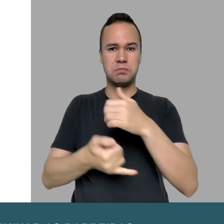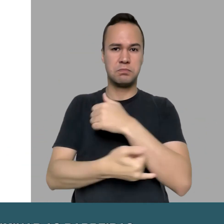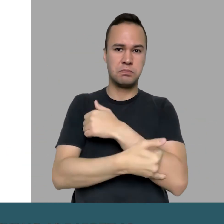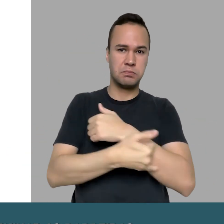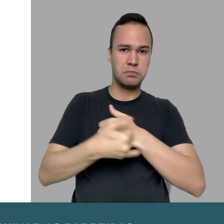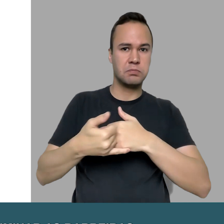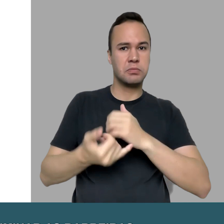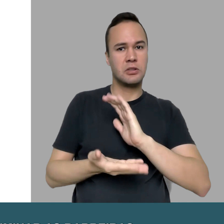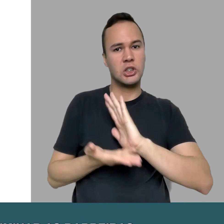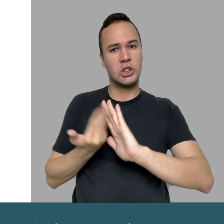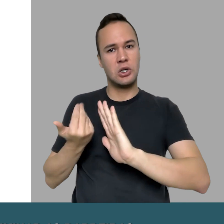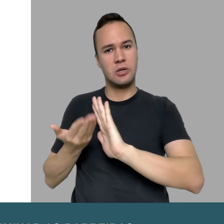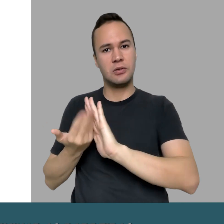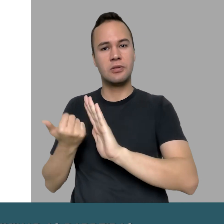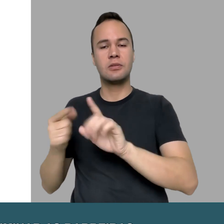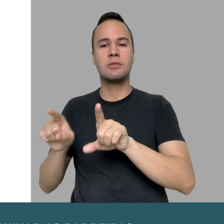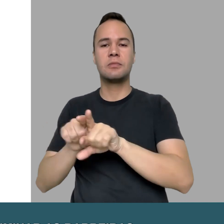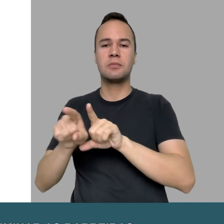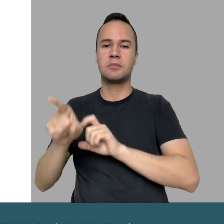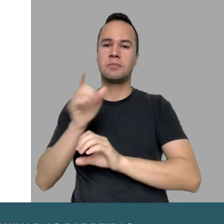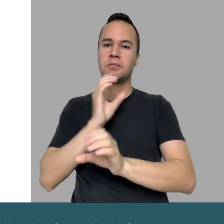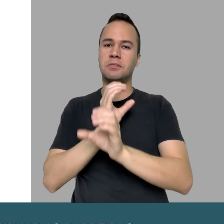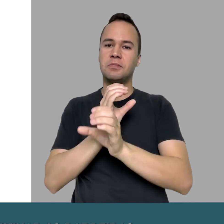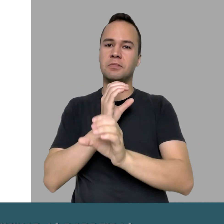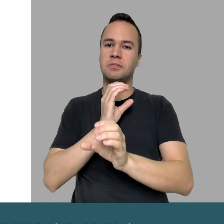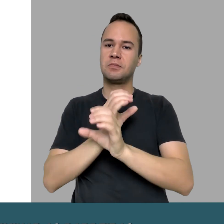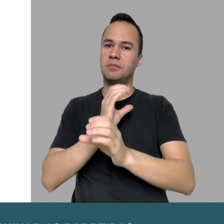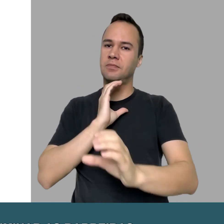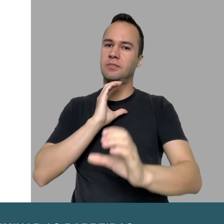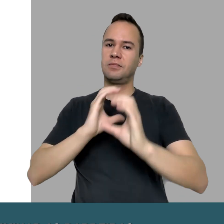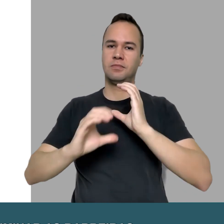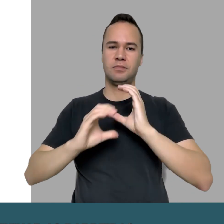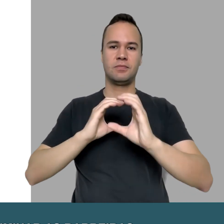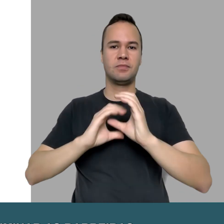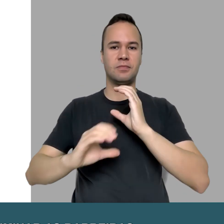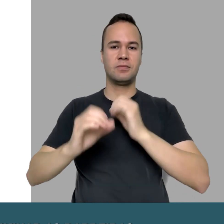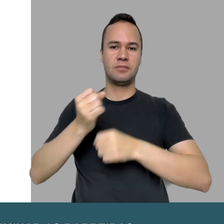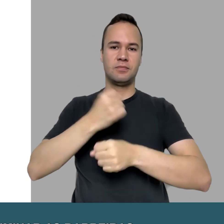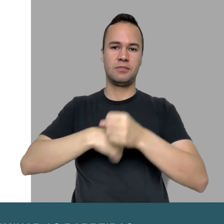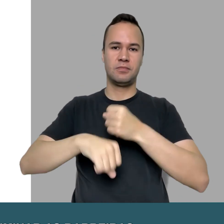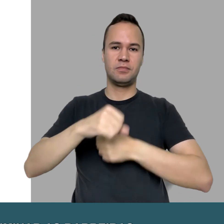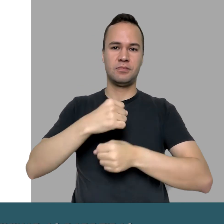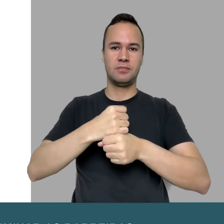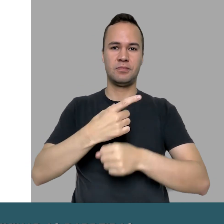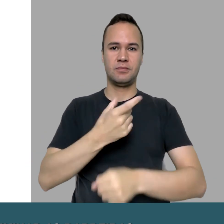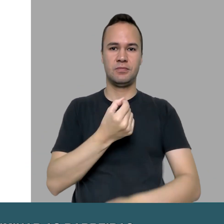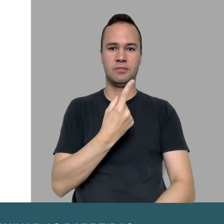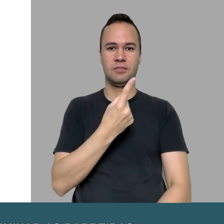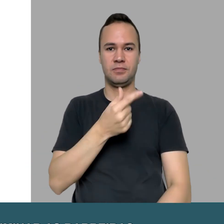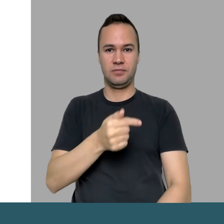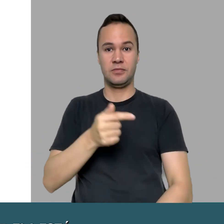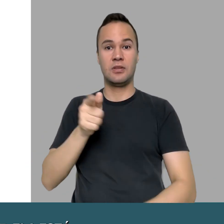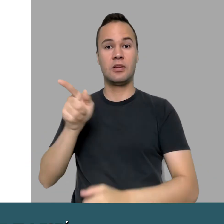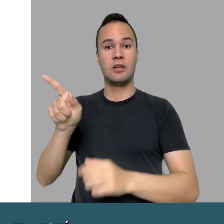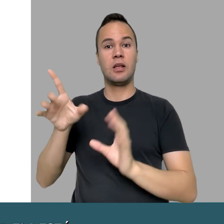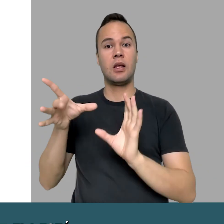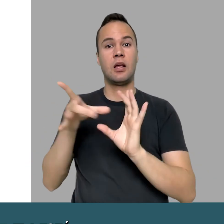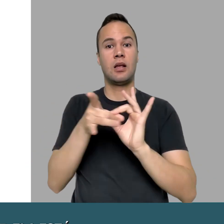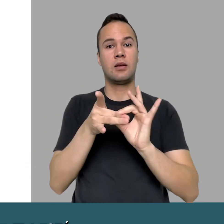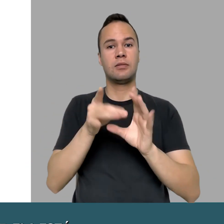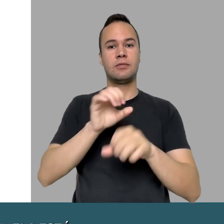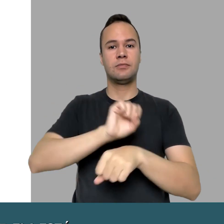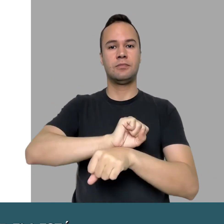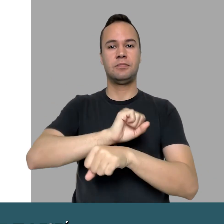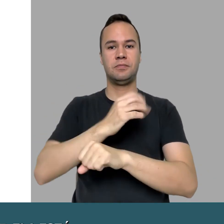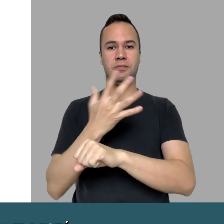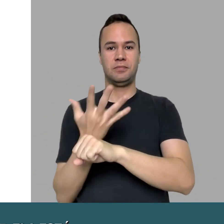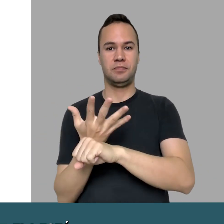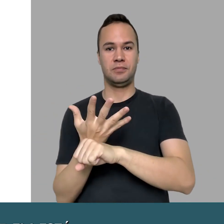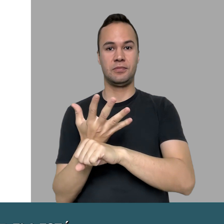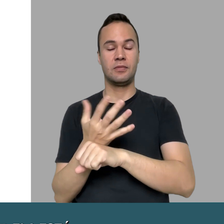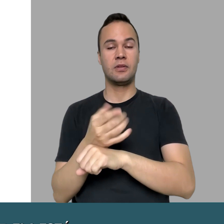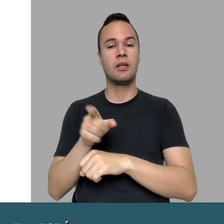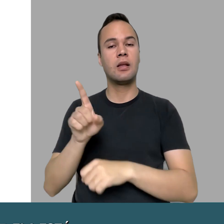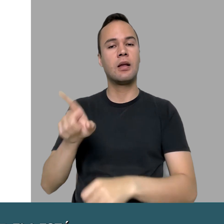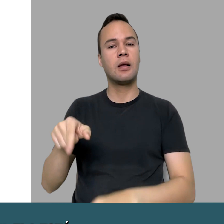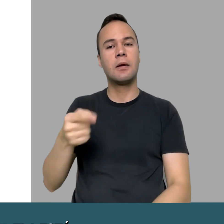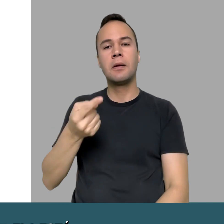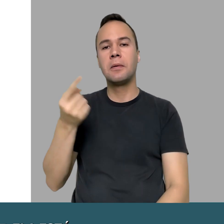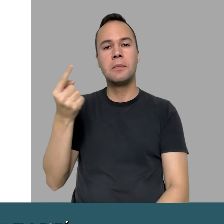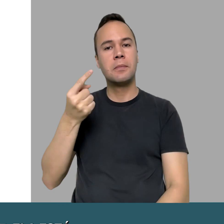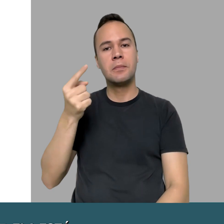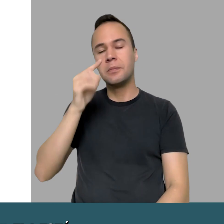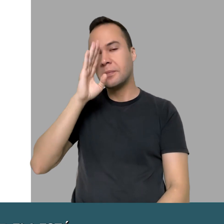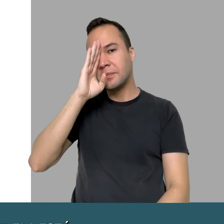E seu objetivo é eliminar as barreiras arquitetônicas e de comunicação. Desde 2017 ela está